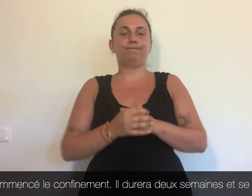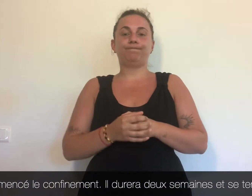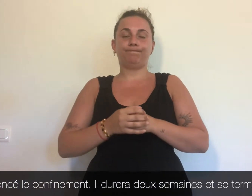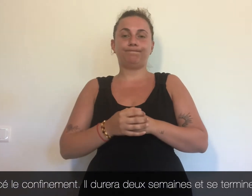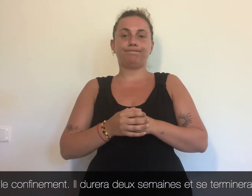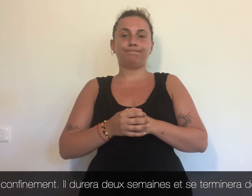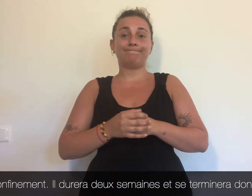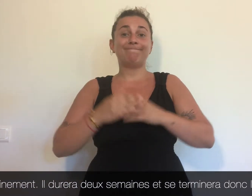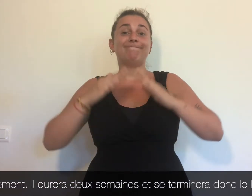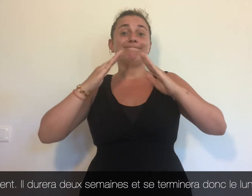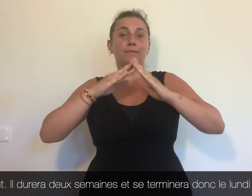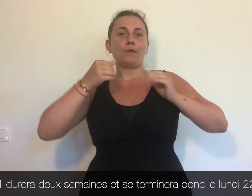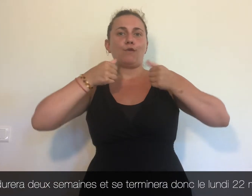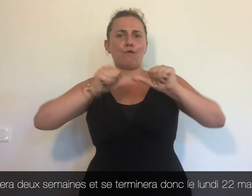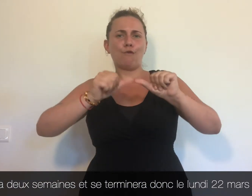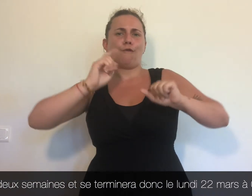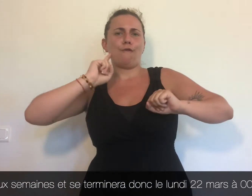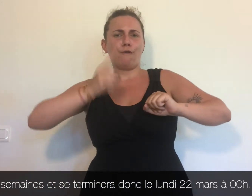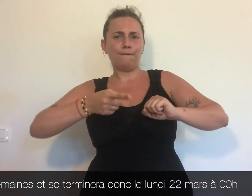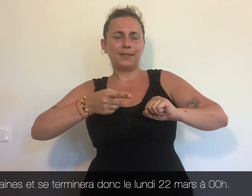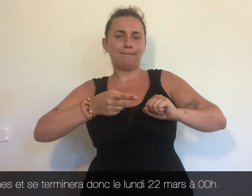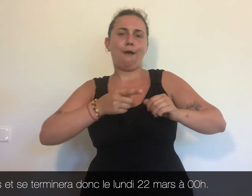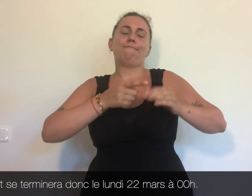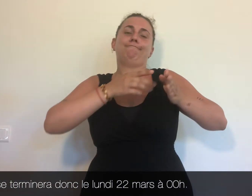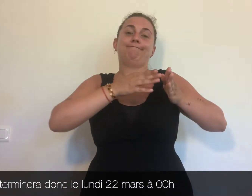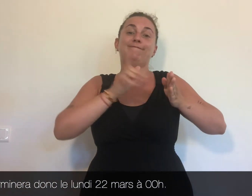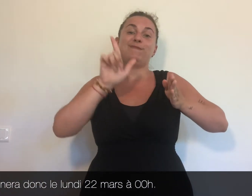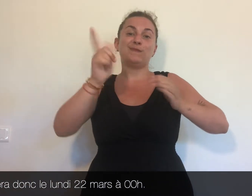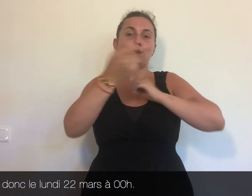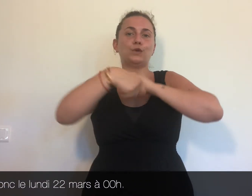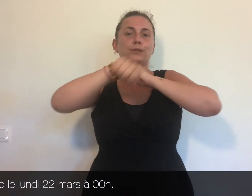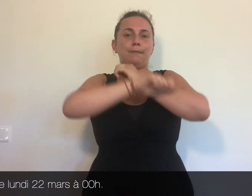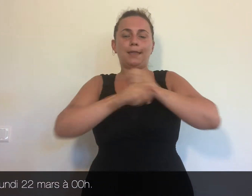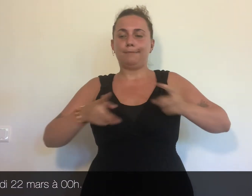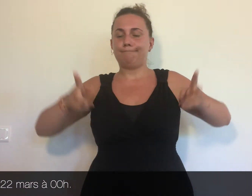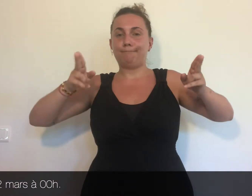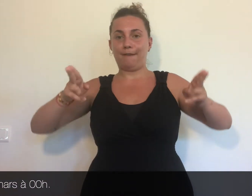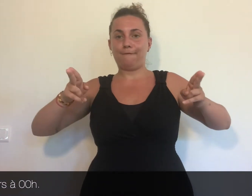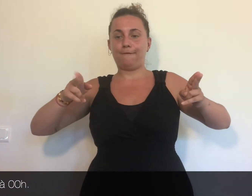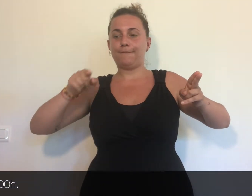Il durera deux semaines et se terminera donc le 22 mars à minuit